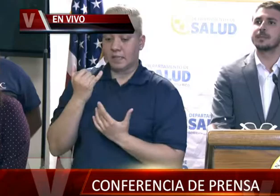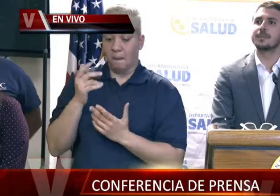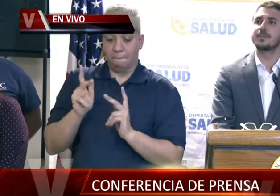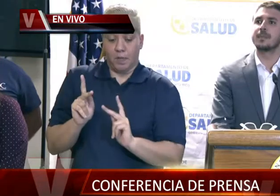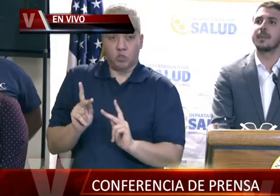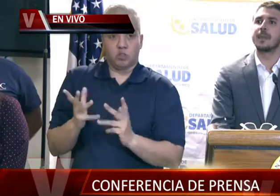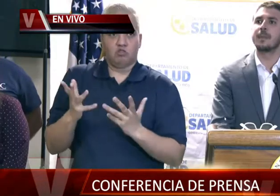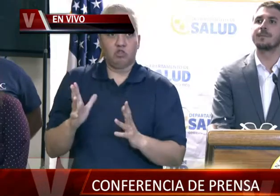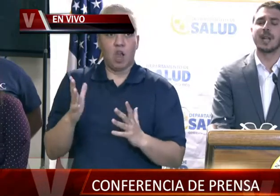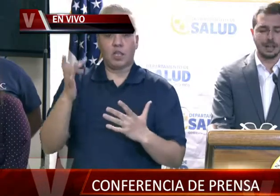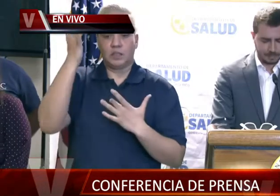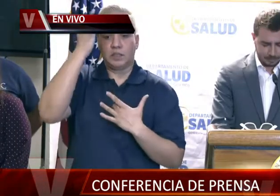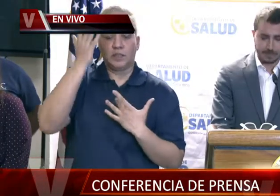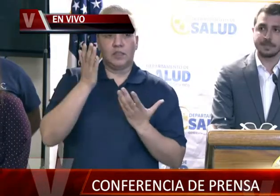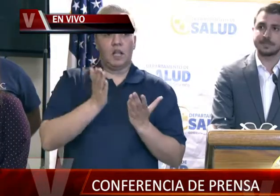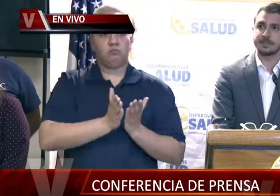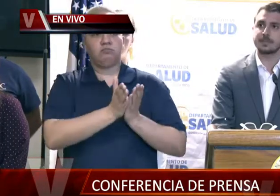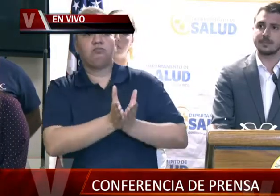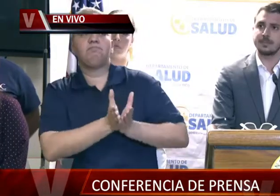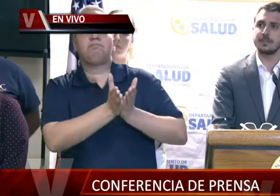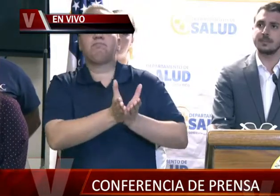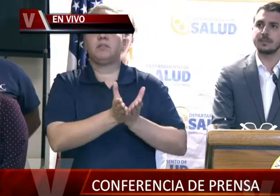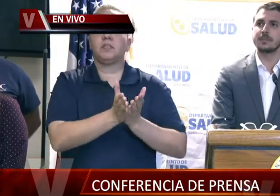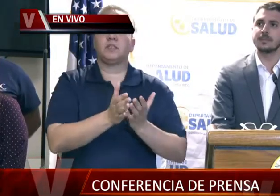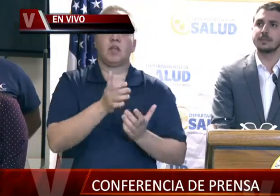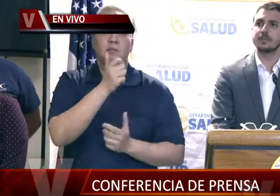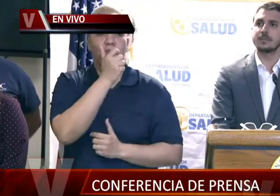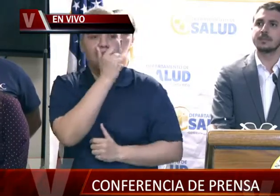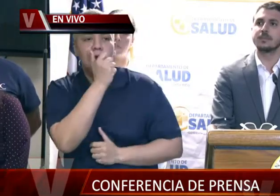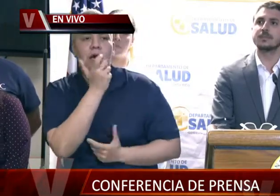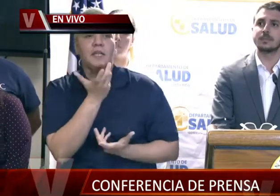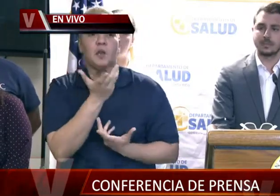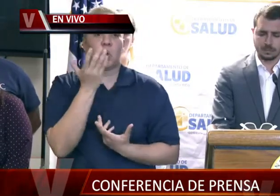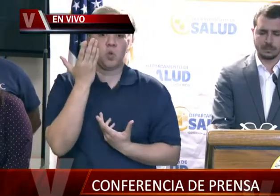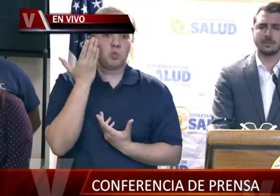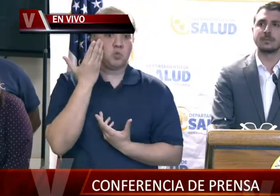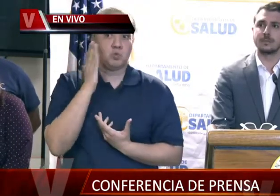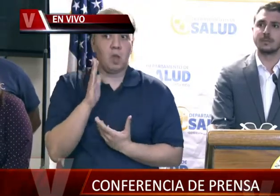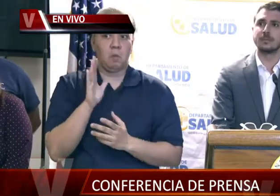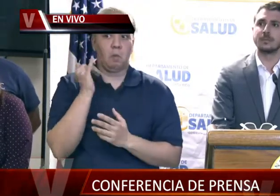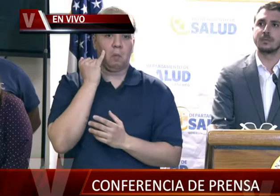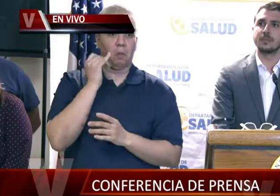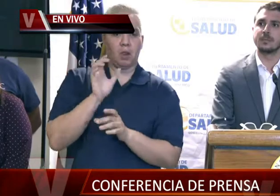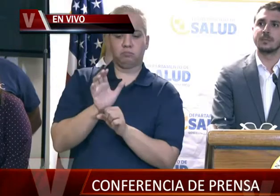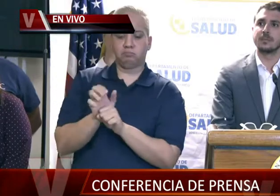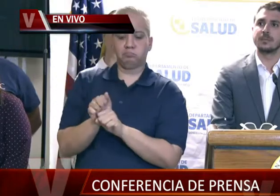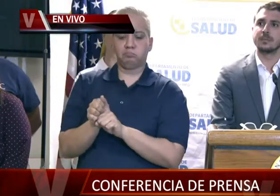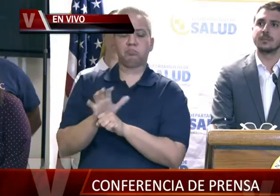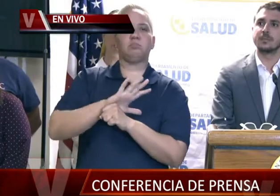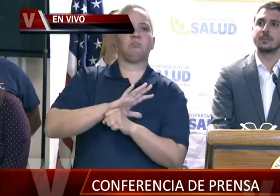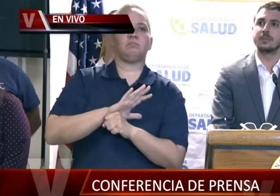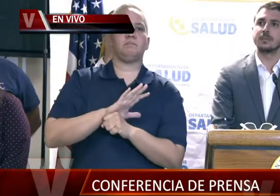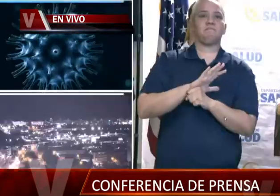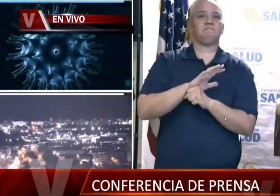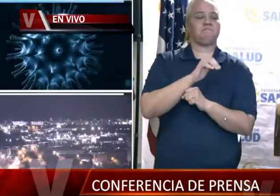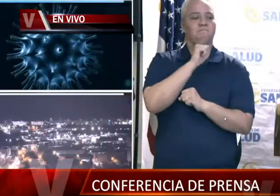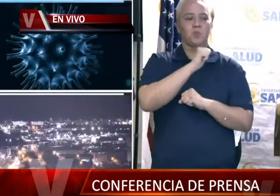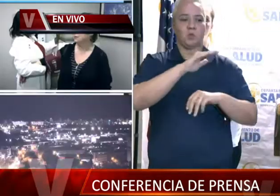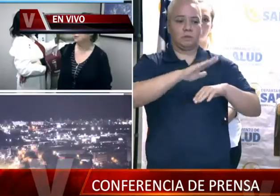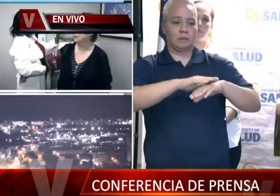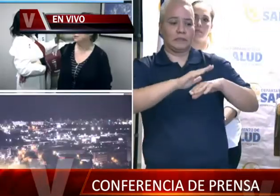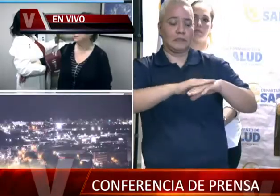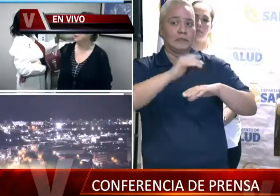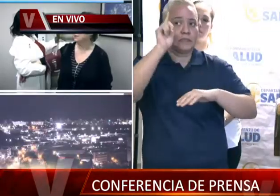síntoma ya en Altamar, que ya tiene el catarrón, que no sabemos si es coronavirus, el no notificarle al gobierno